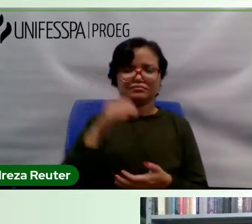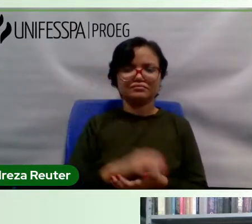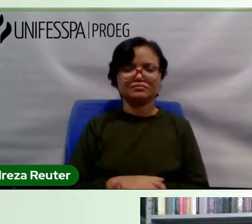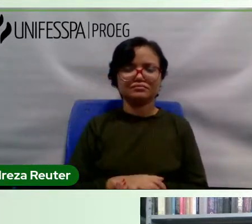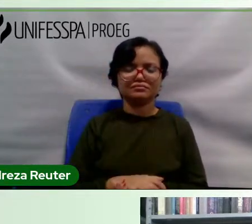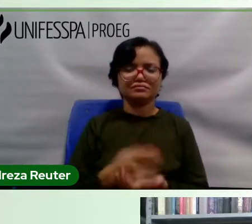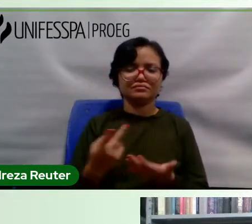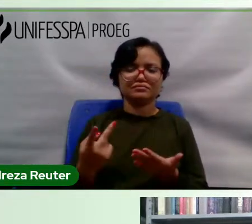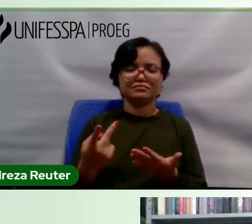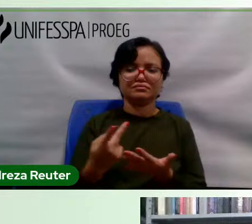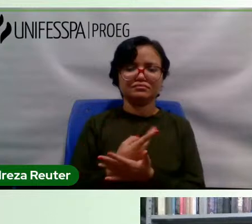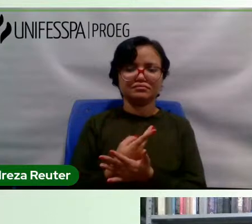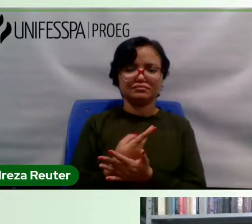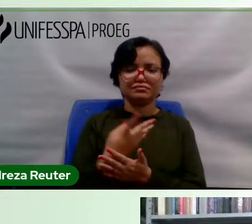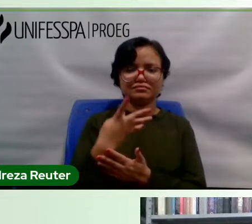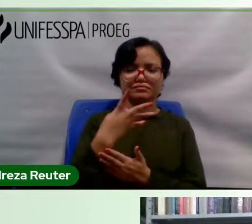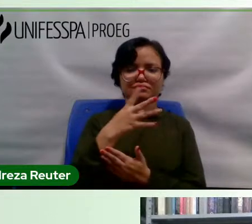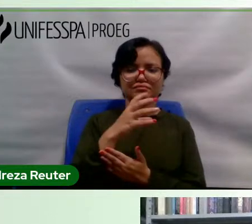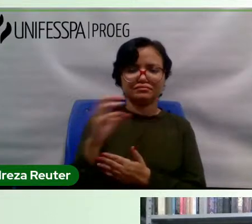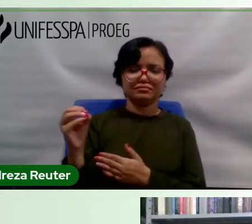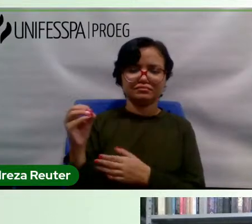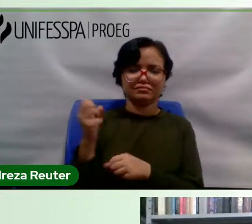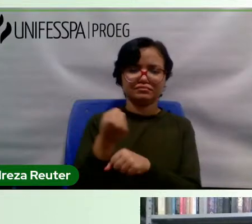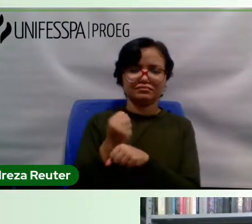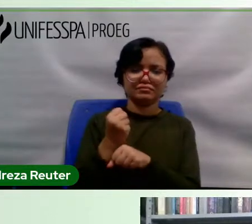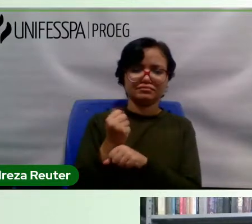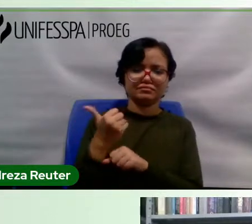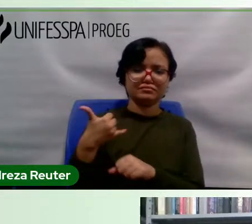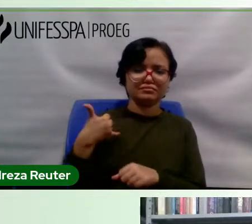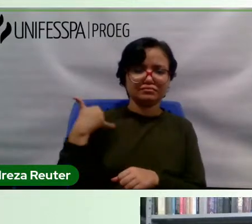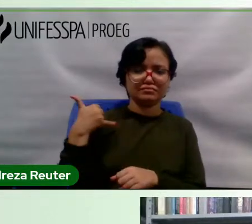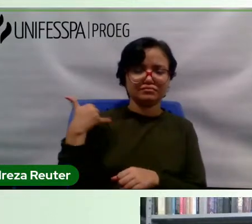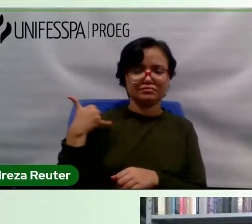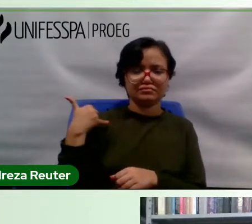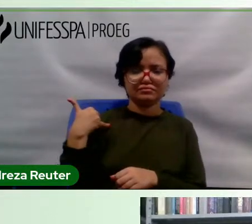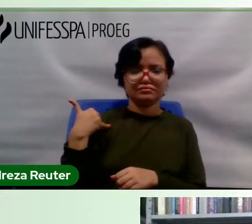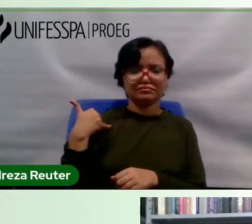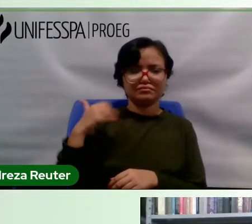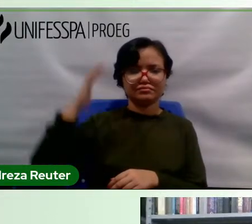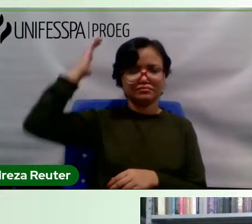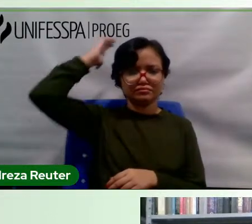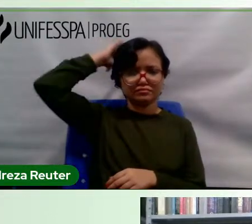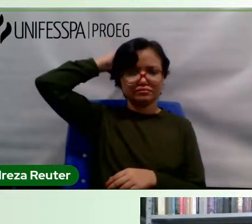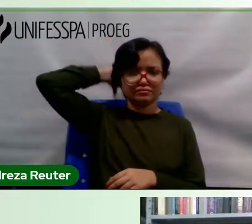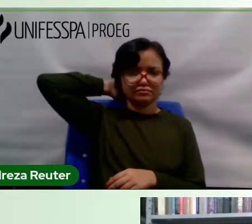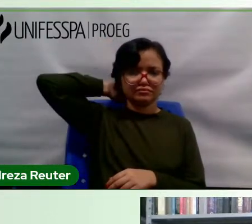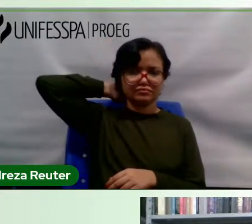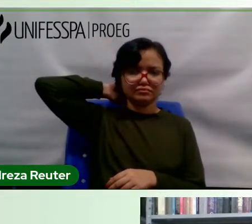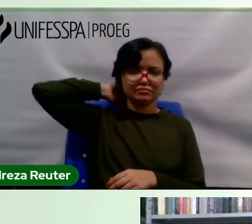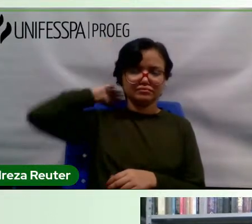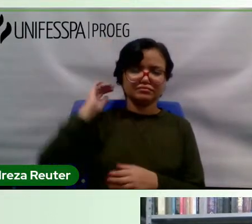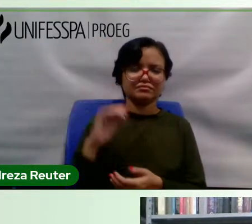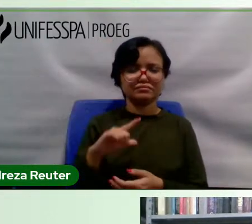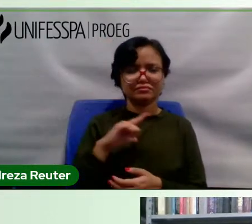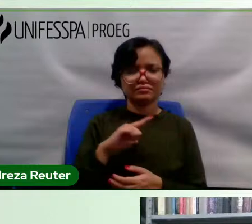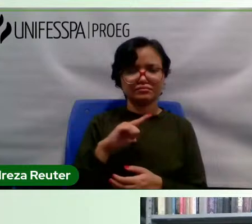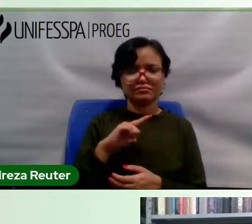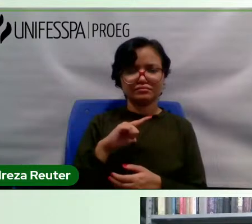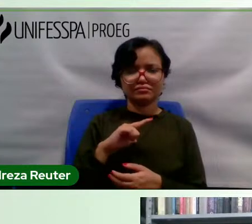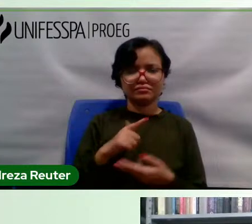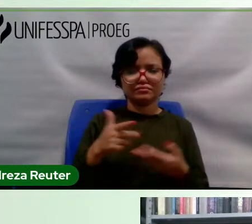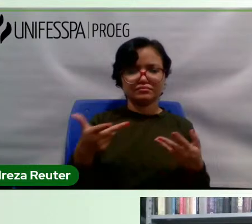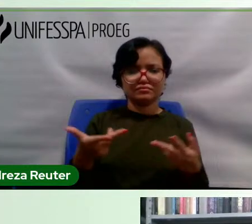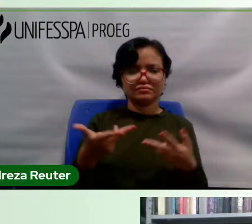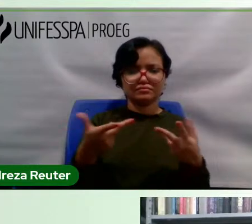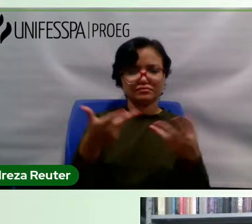400 anos da capital paraense, ela recebeu uma homenagem da prefeitura